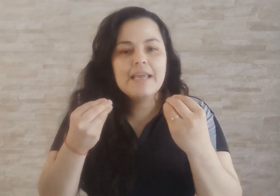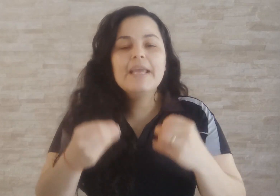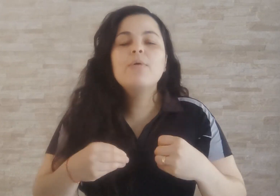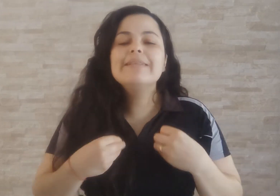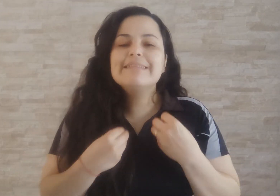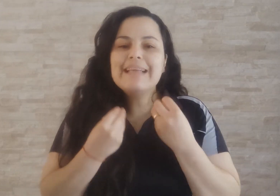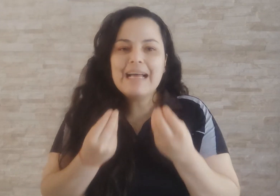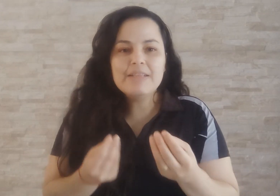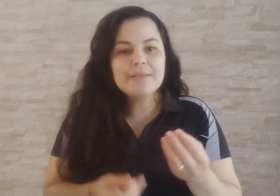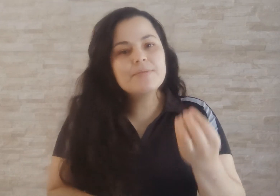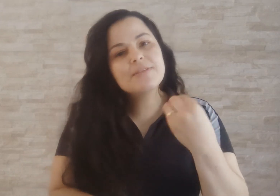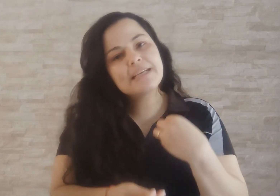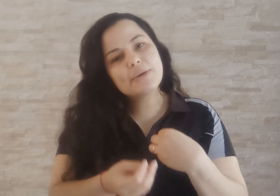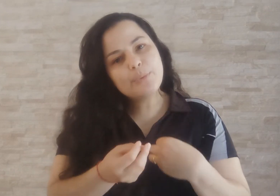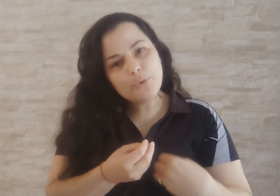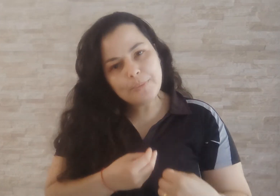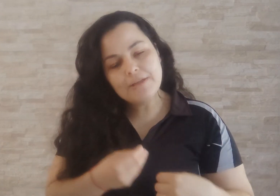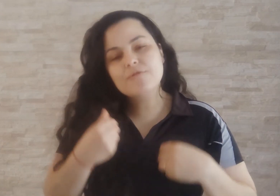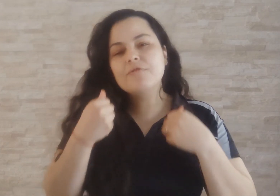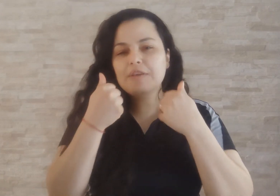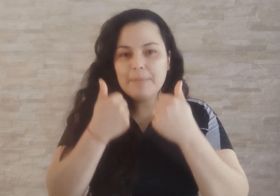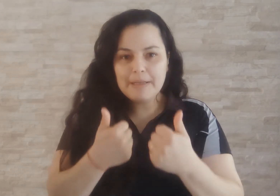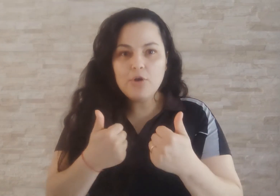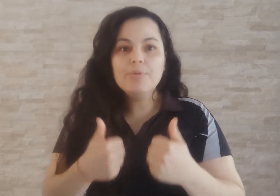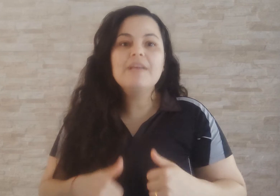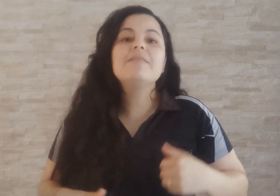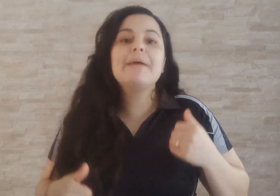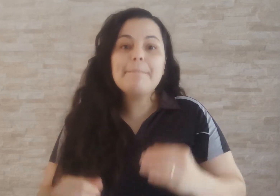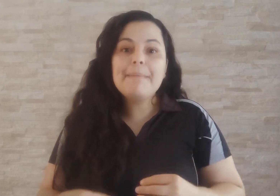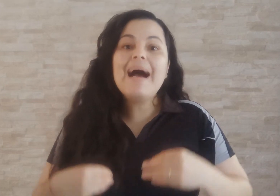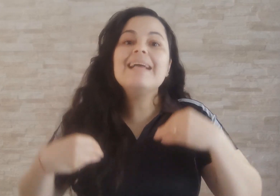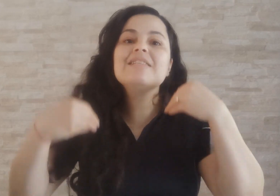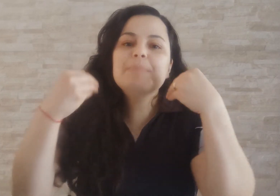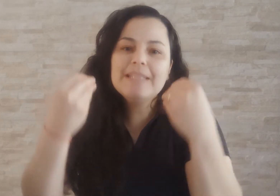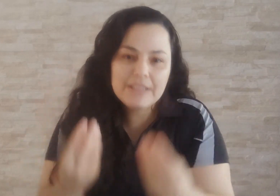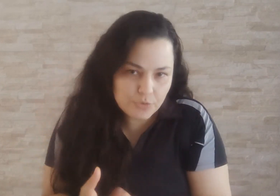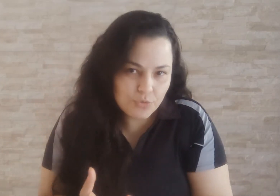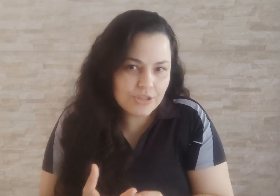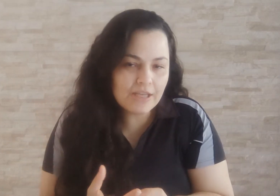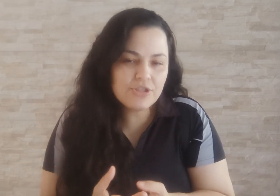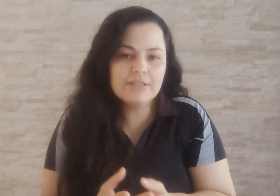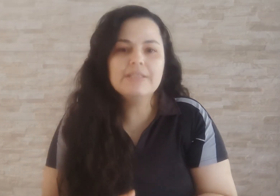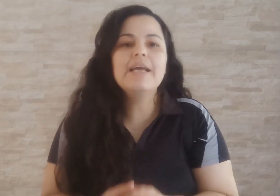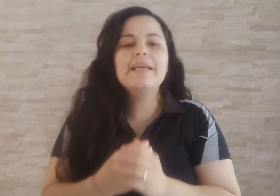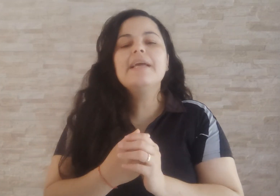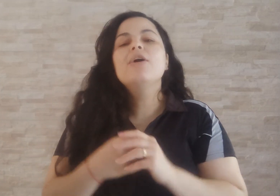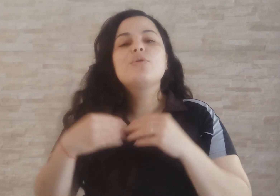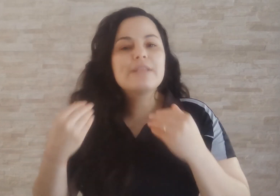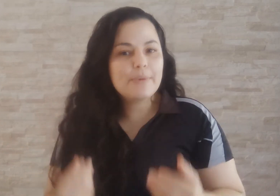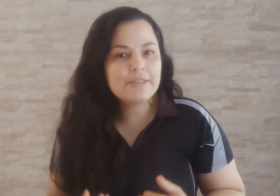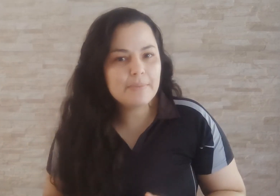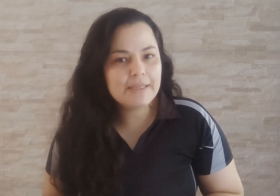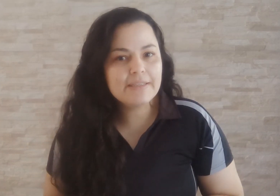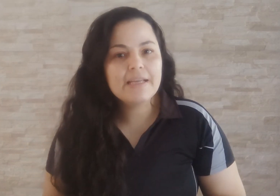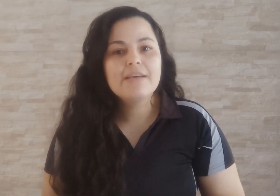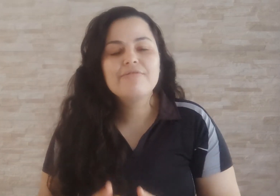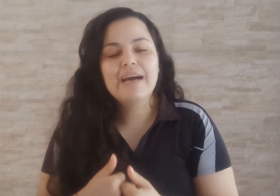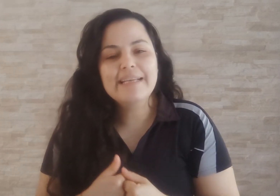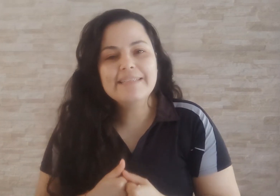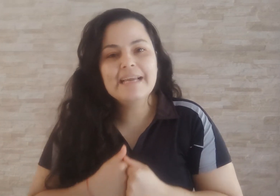em quantidade, mesmo que você ganhe um pouco menos, fica melhor, porque aí você pega mais pedidos, tá gente? E aí, consequentemente, vai ter